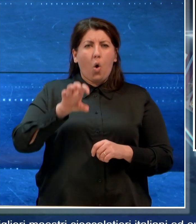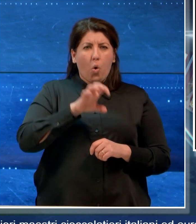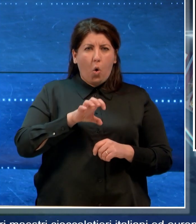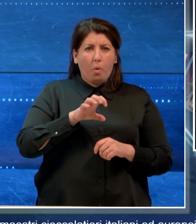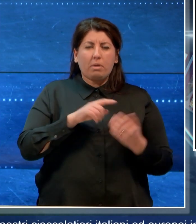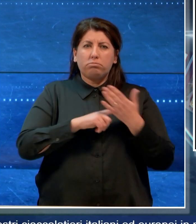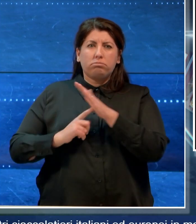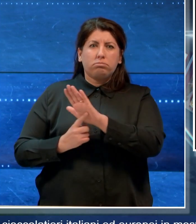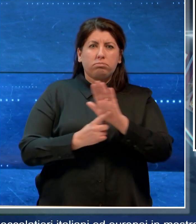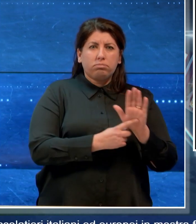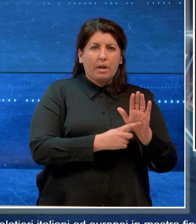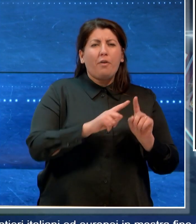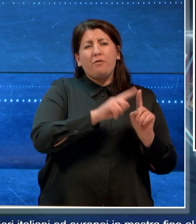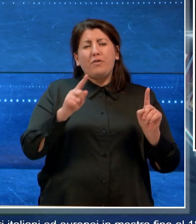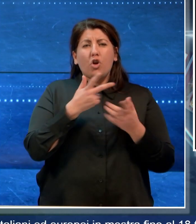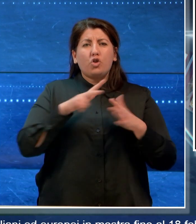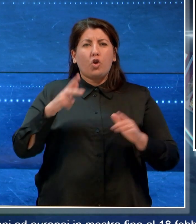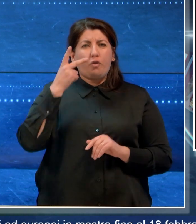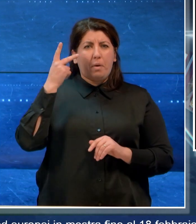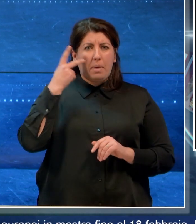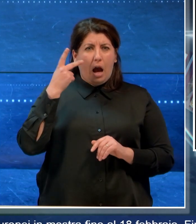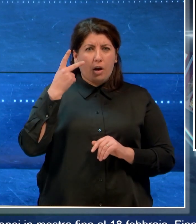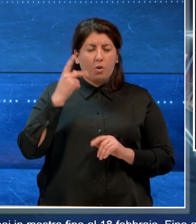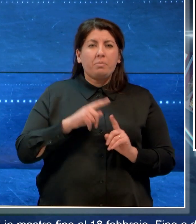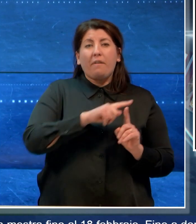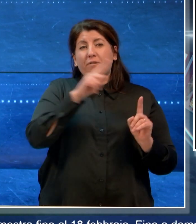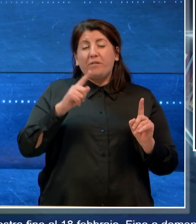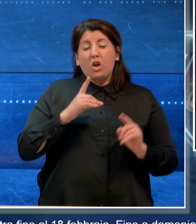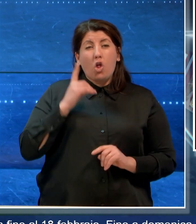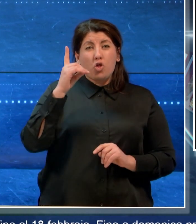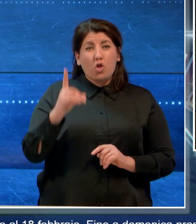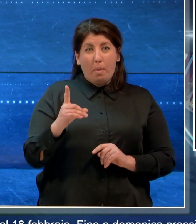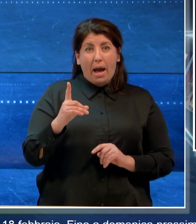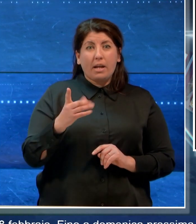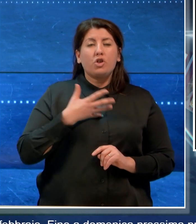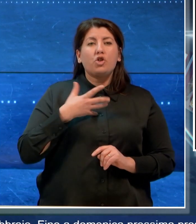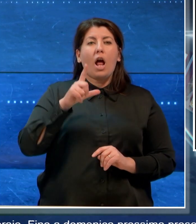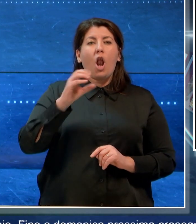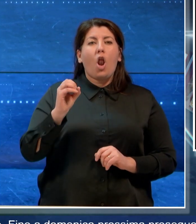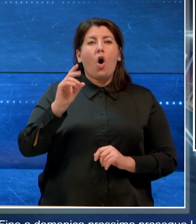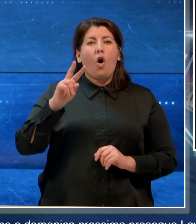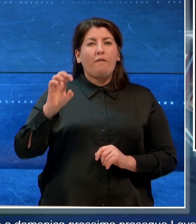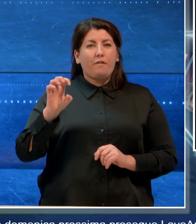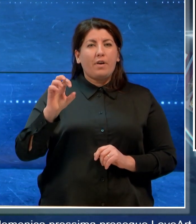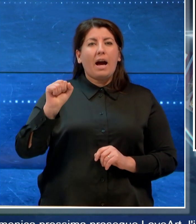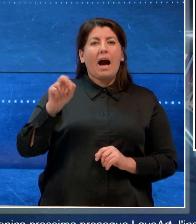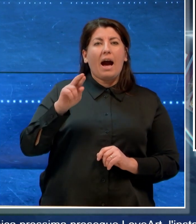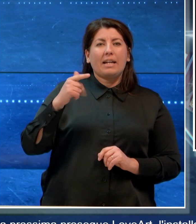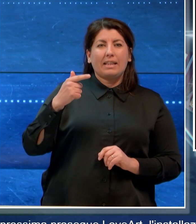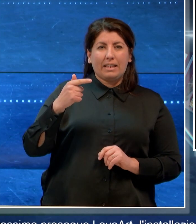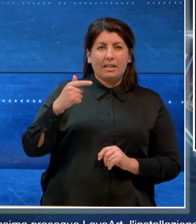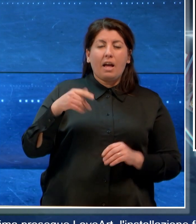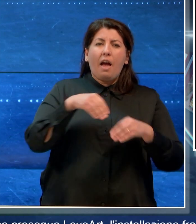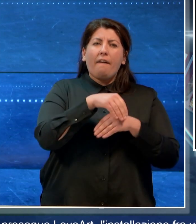Inoltre fino a domenica prossima prosegue Love Art, l'installazione fra via